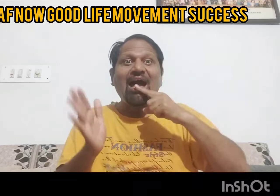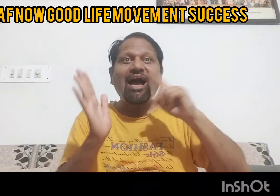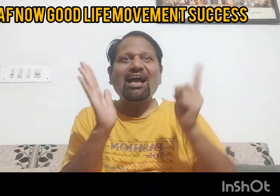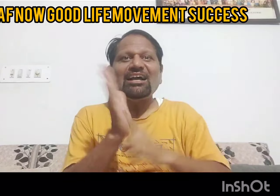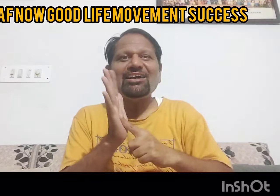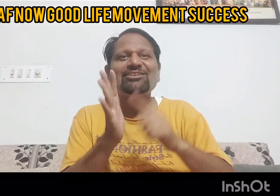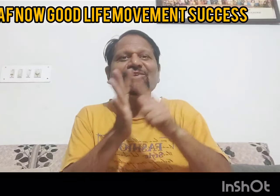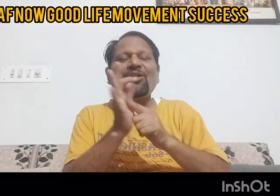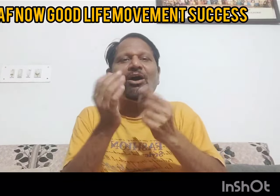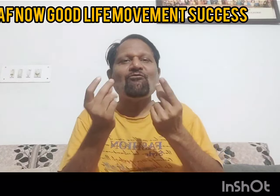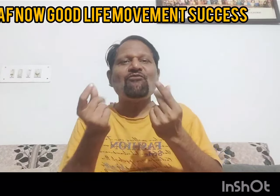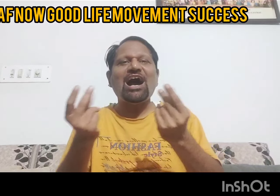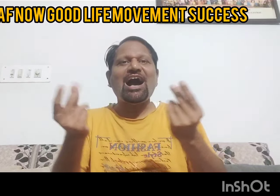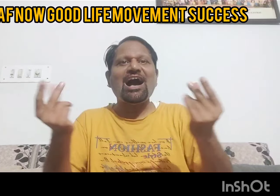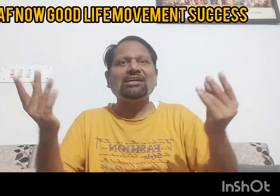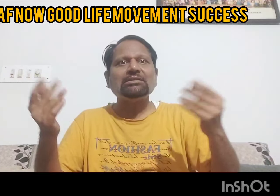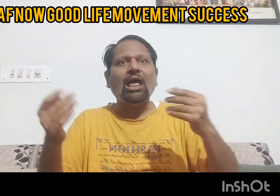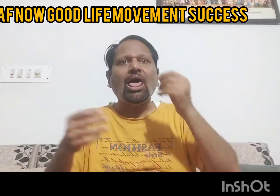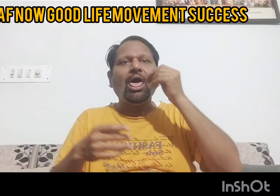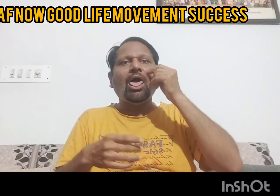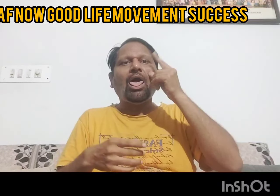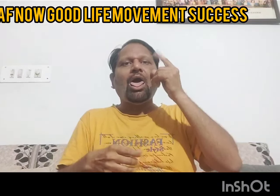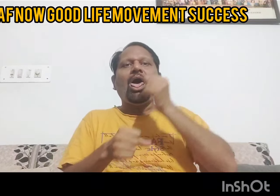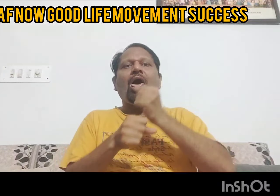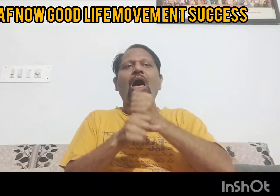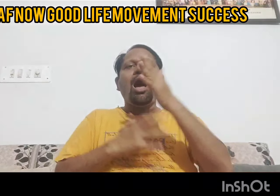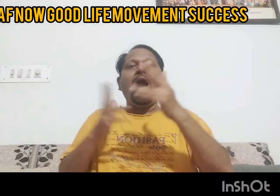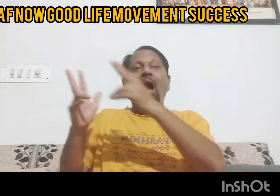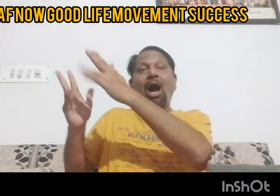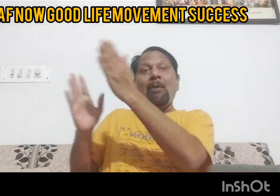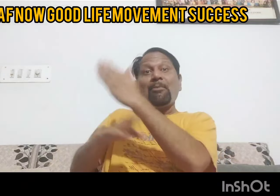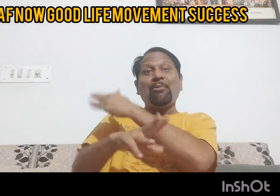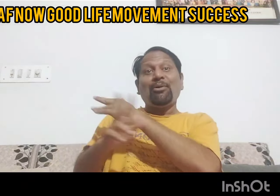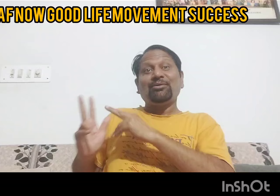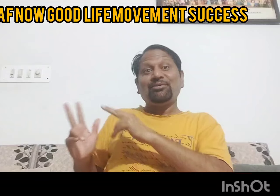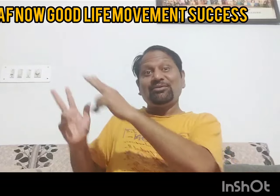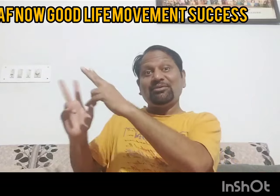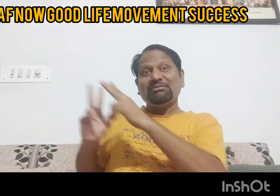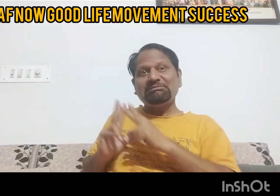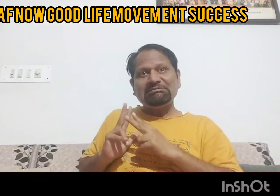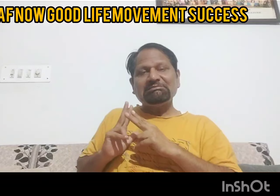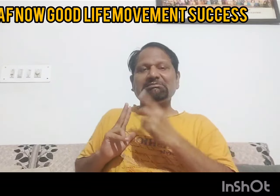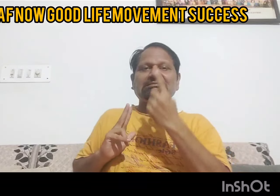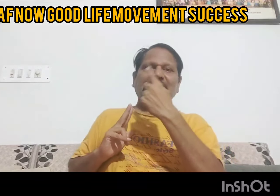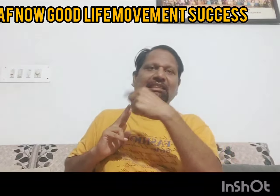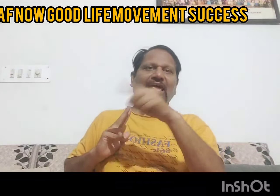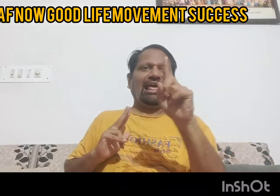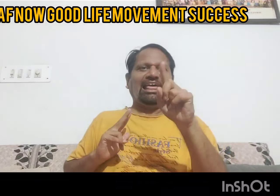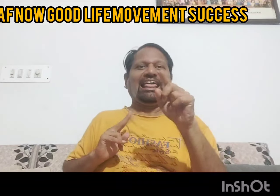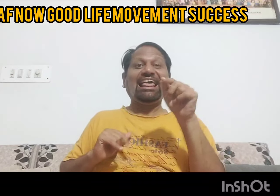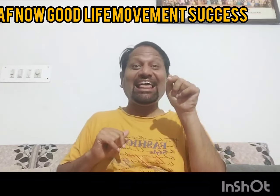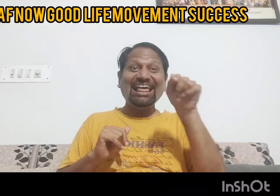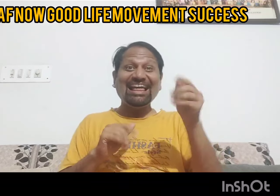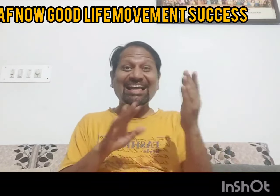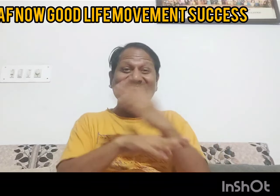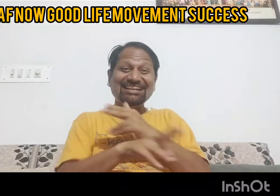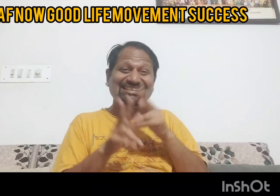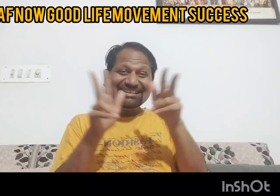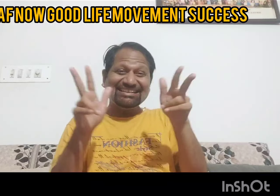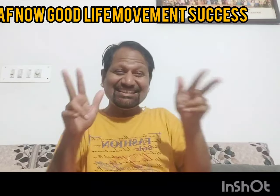क्या ये कोई सपना तो नहीं है और आज जो लगातार भरती चल रही है सब मुखबदिर लोग वीडियो